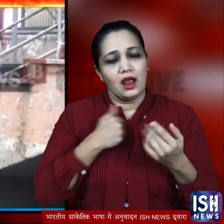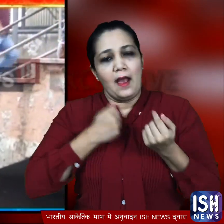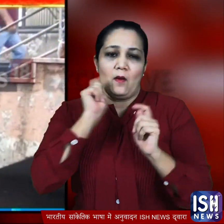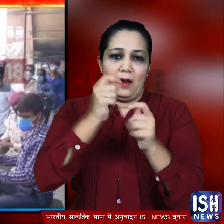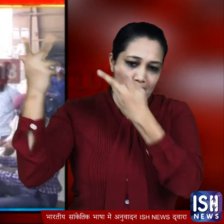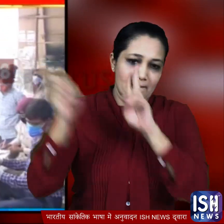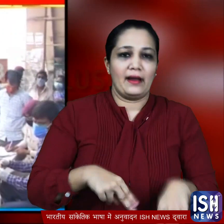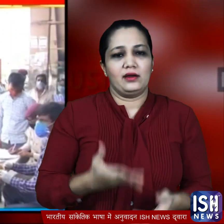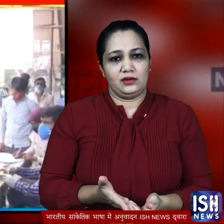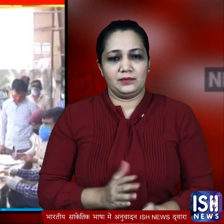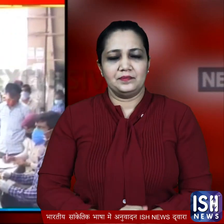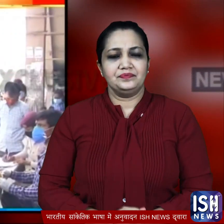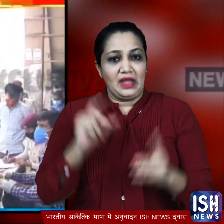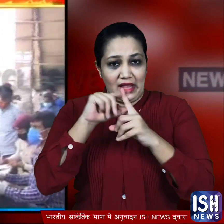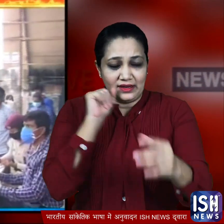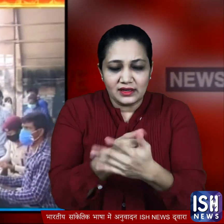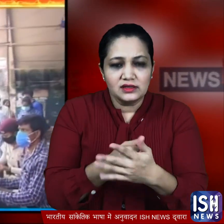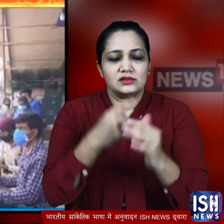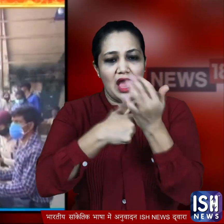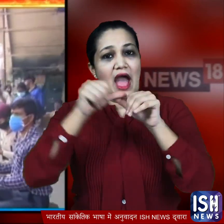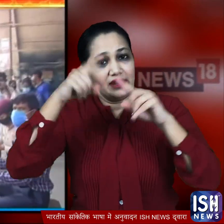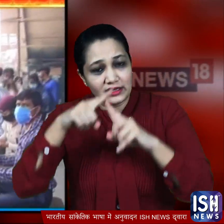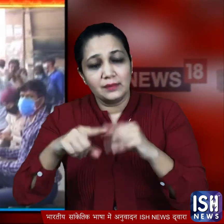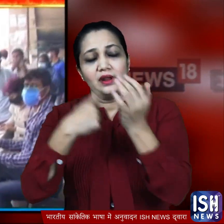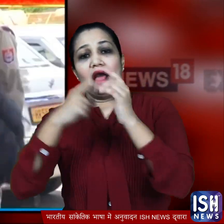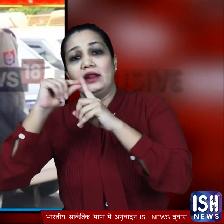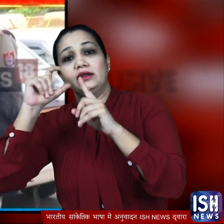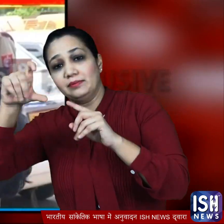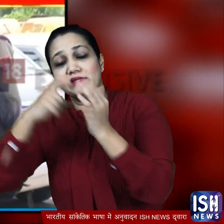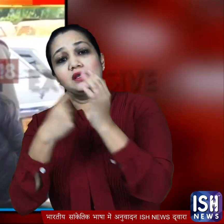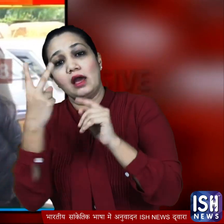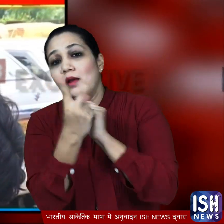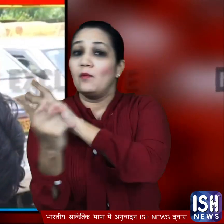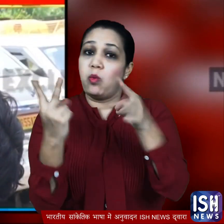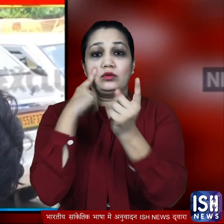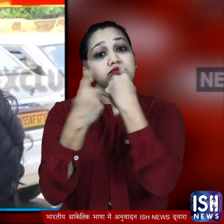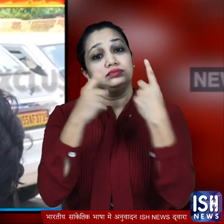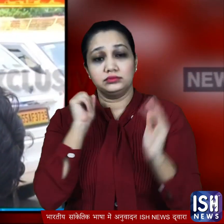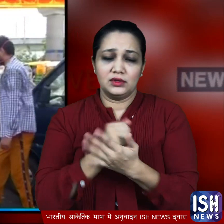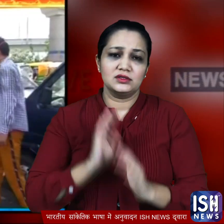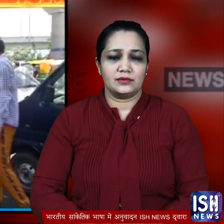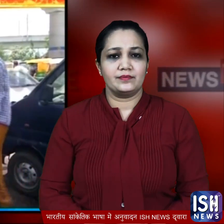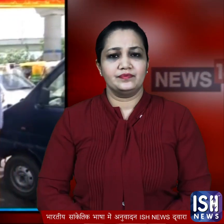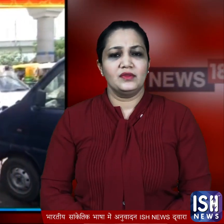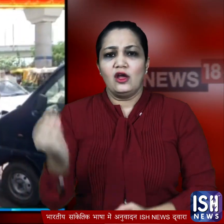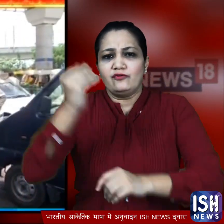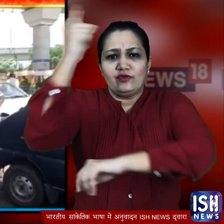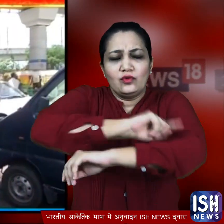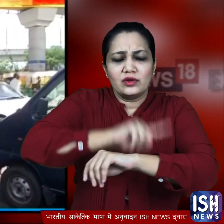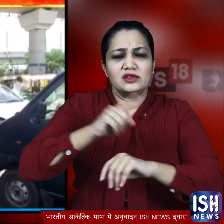इन लोगों का दिल्ली पहुँचने पर रैपिड एंटिजन और आटी पीसी आर दोनों तरह का टेस्ट किया जा रहा है दावा है पिछले कुछ दिनों से रोजाना एक